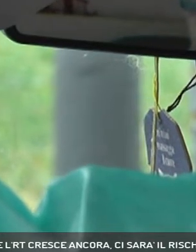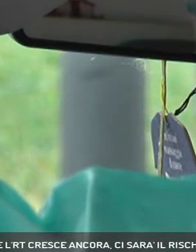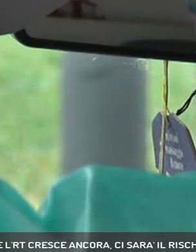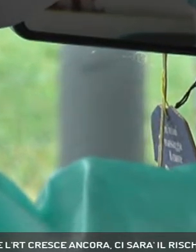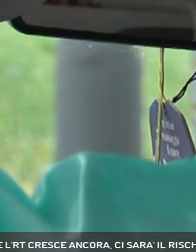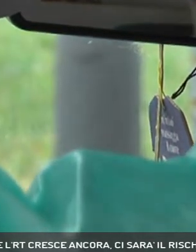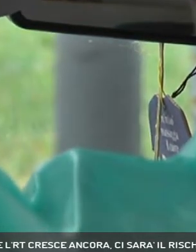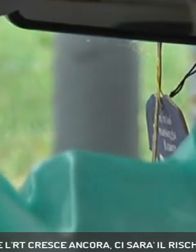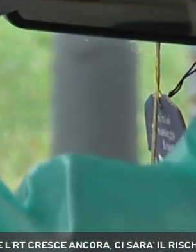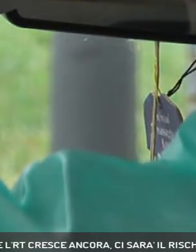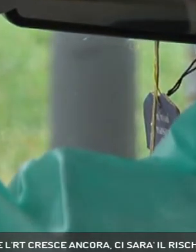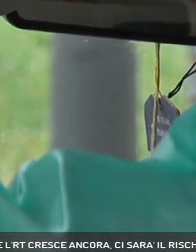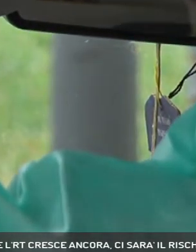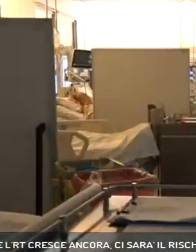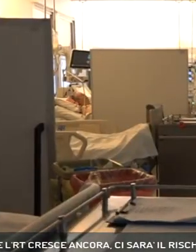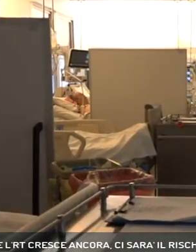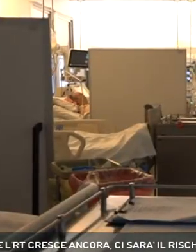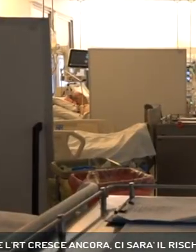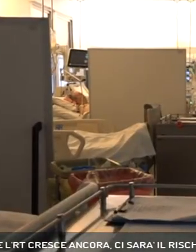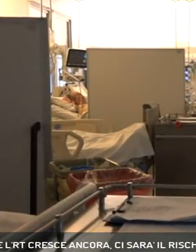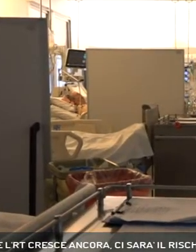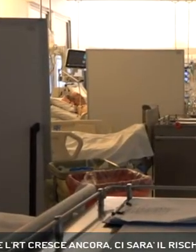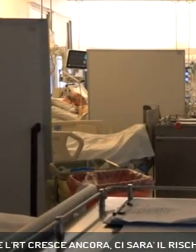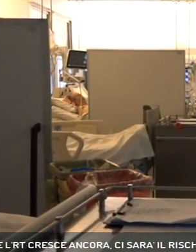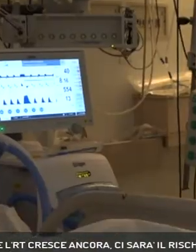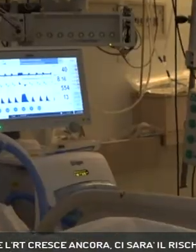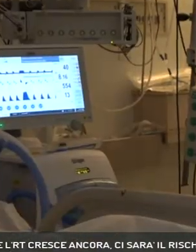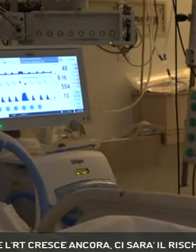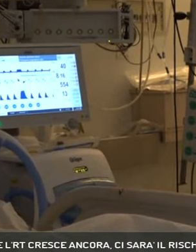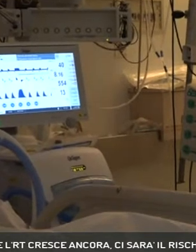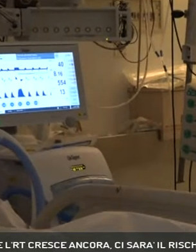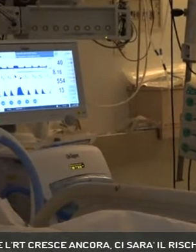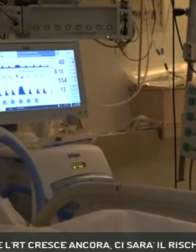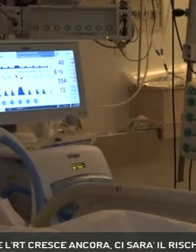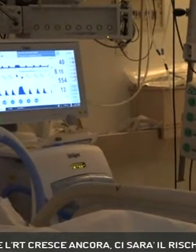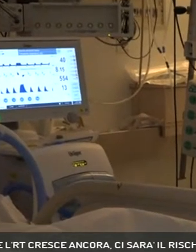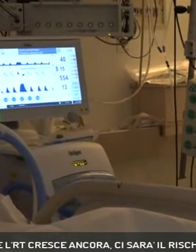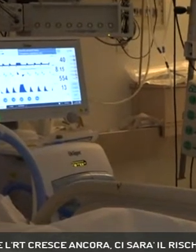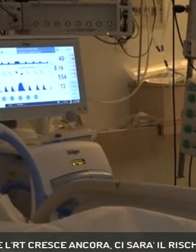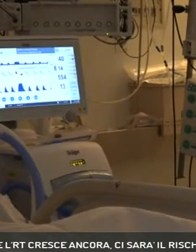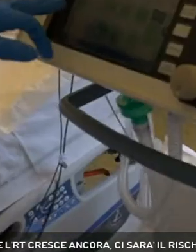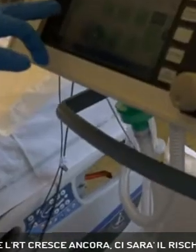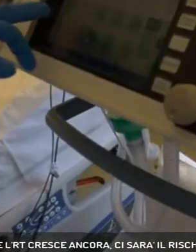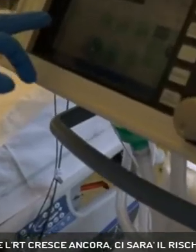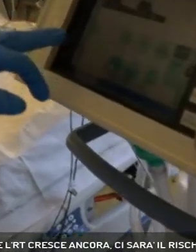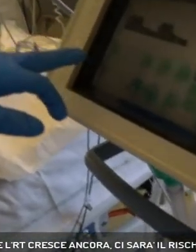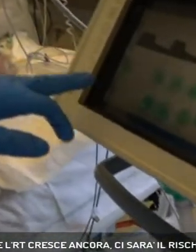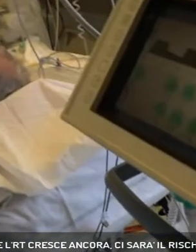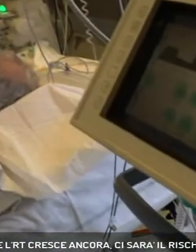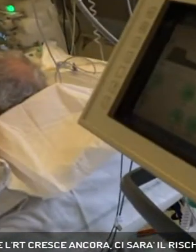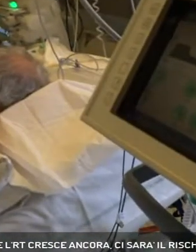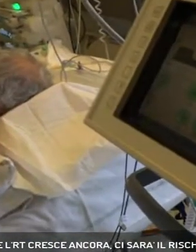critica hanno raggiunto la cosiddetta fase di plateau con circa 3000 posti letto occupati, l'indice di contagio ha ripreso la sua corsa.